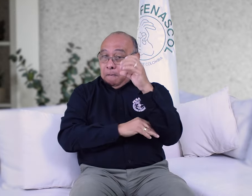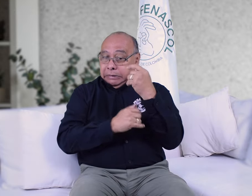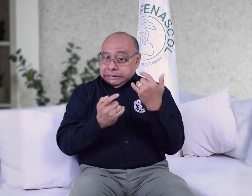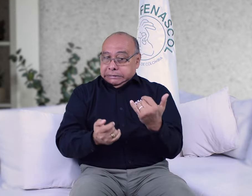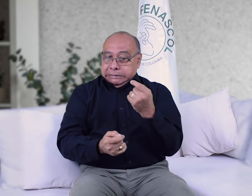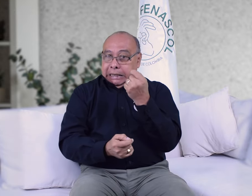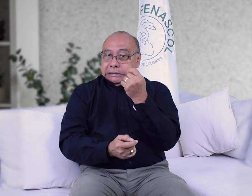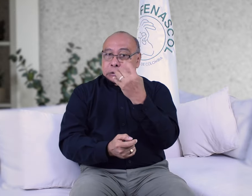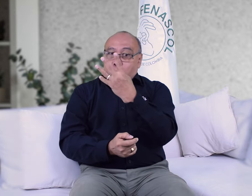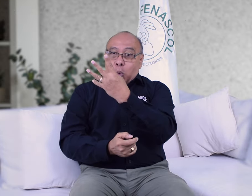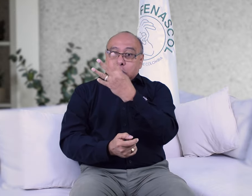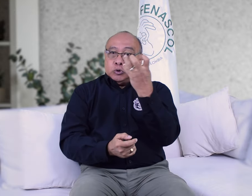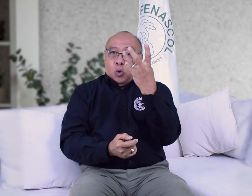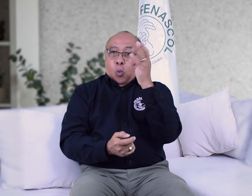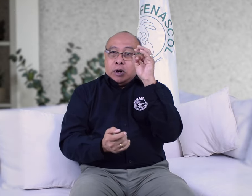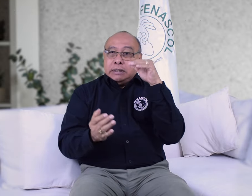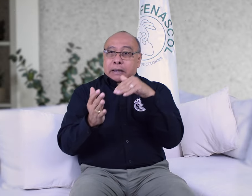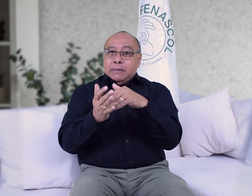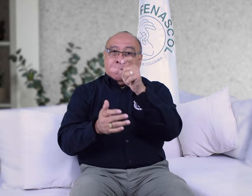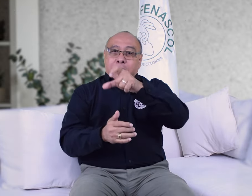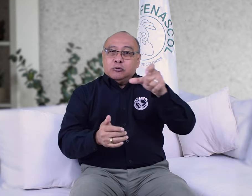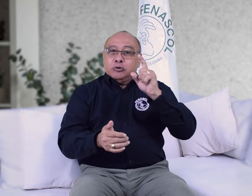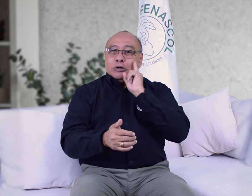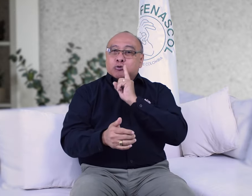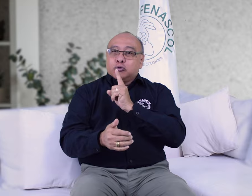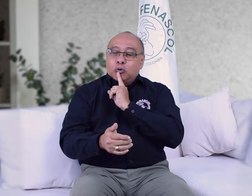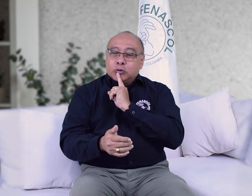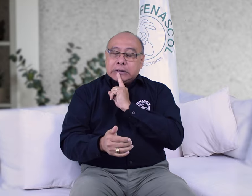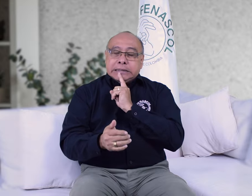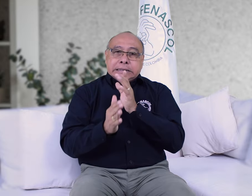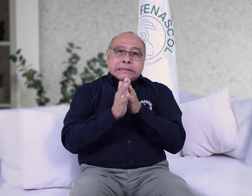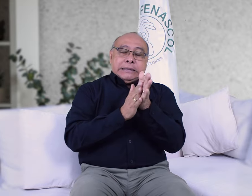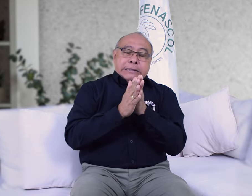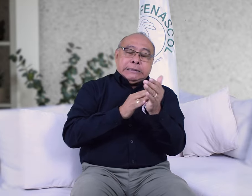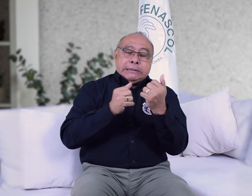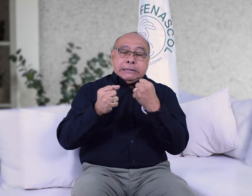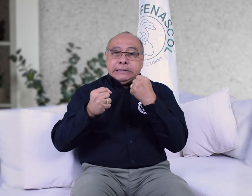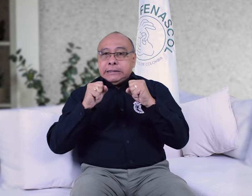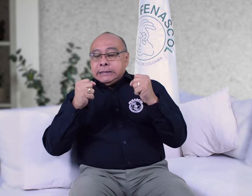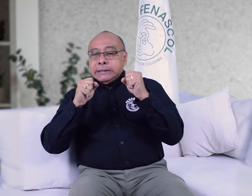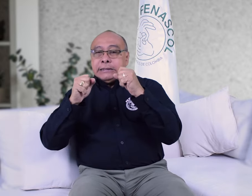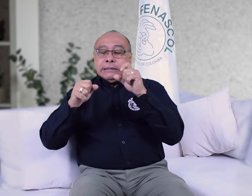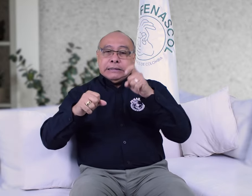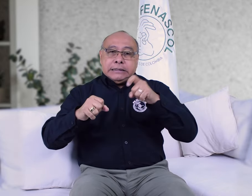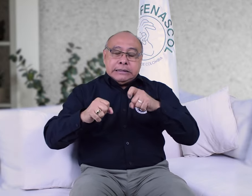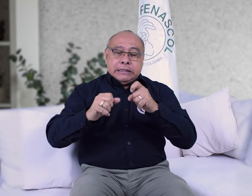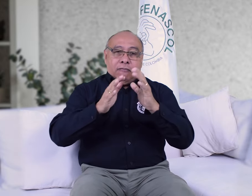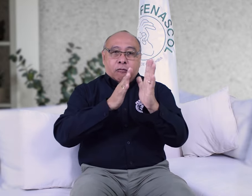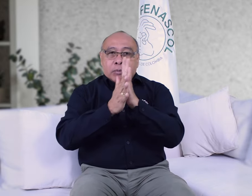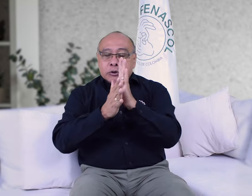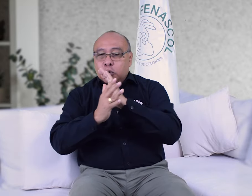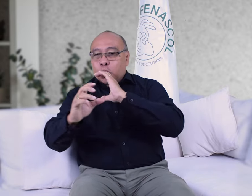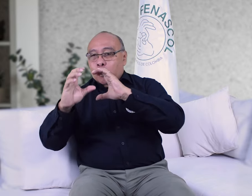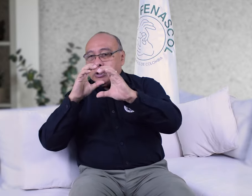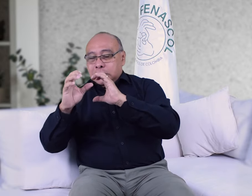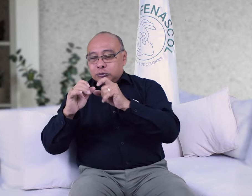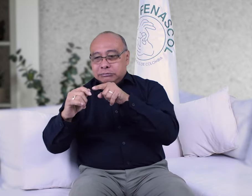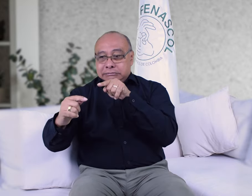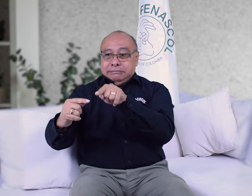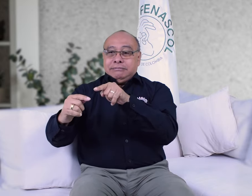.000 ciudadanos sordos y su necesidad de acceder a la comunicación y a la información, reconociendo la importancia del centro de relevo.